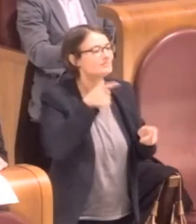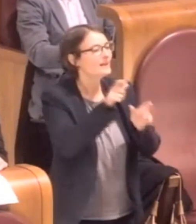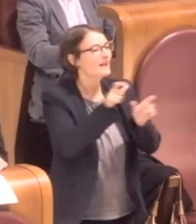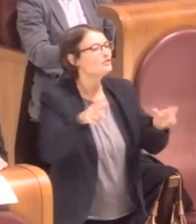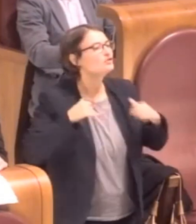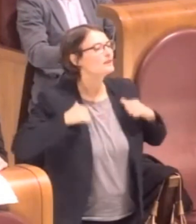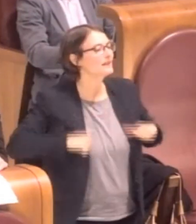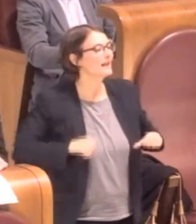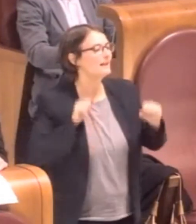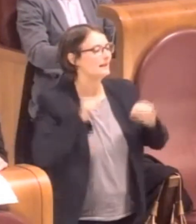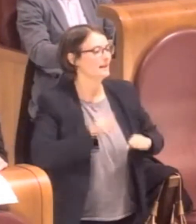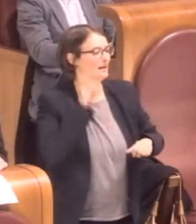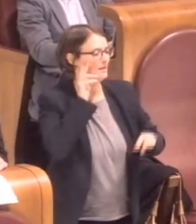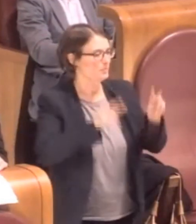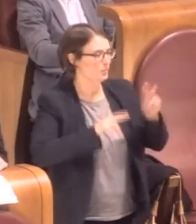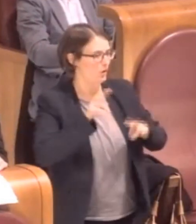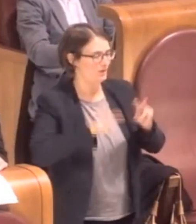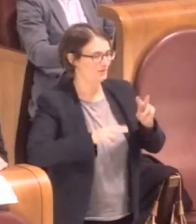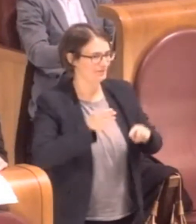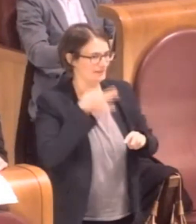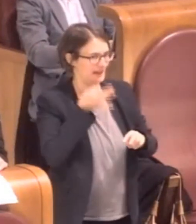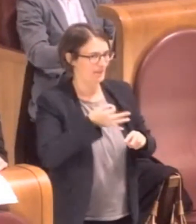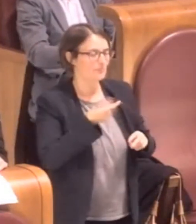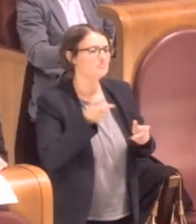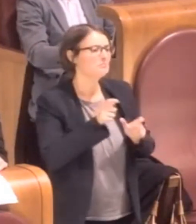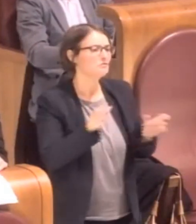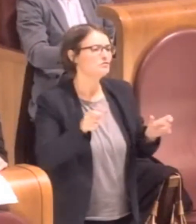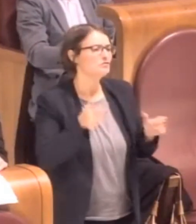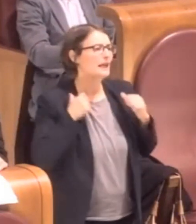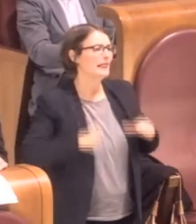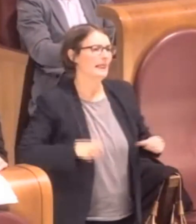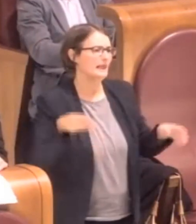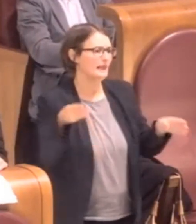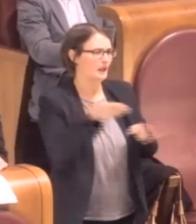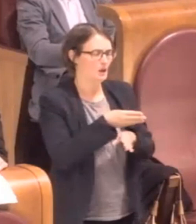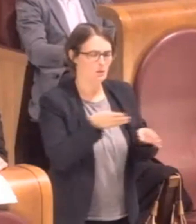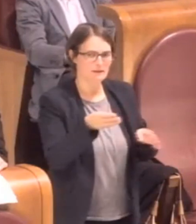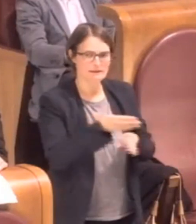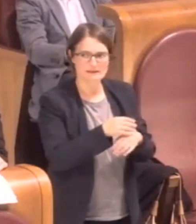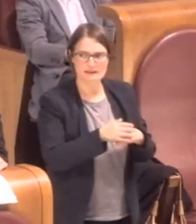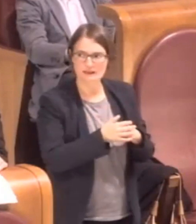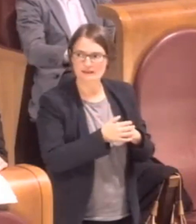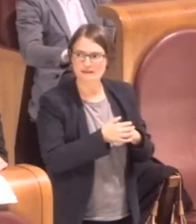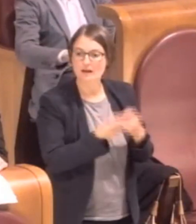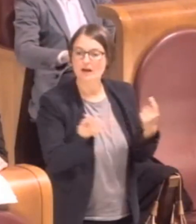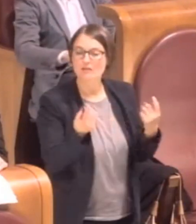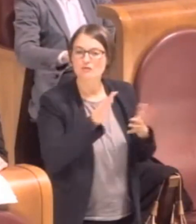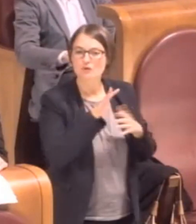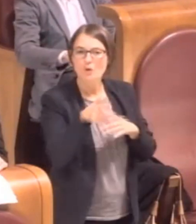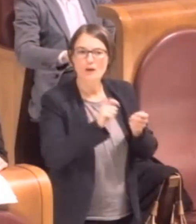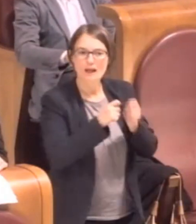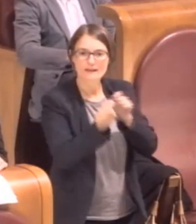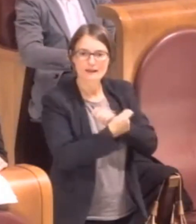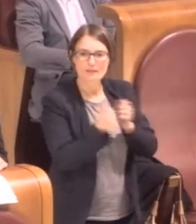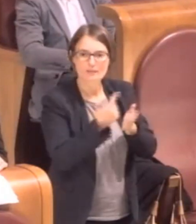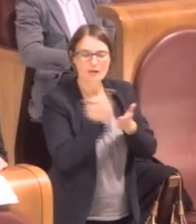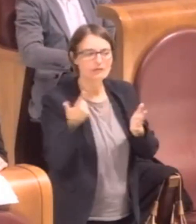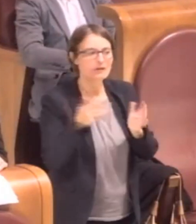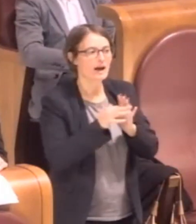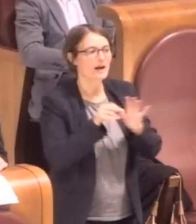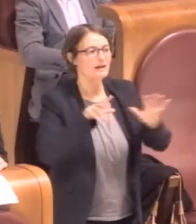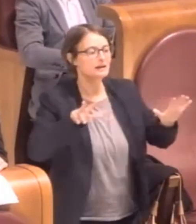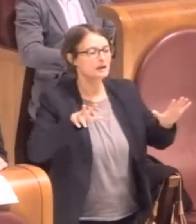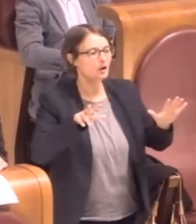tutta. La modifica, un'altra modifica importante all'articolo 8,3,